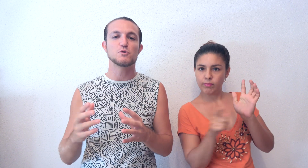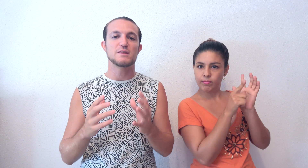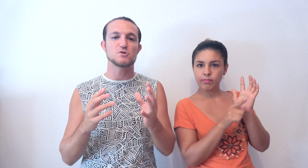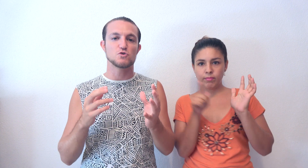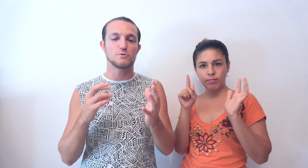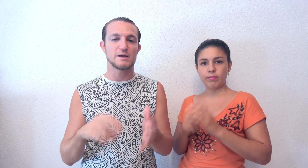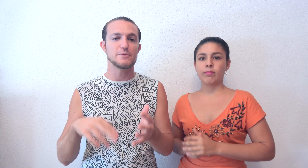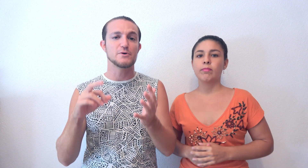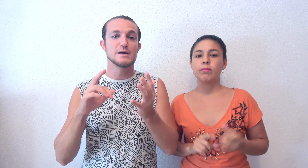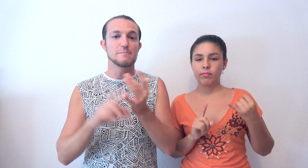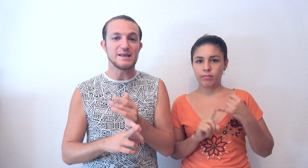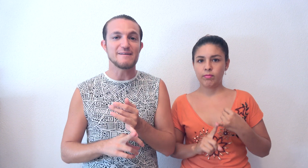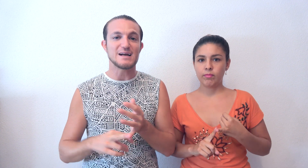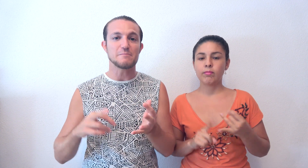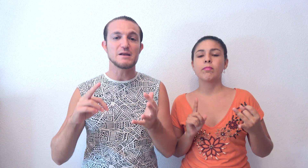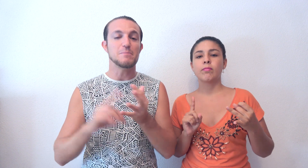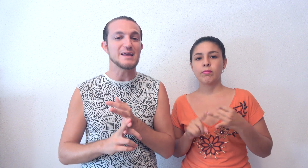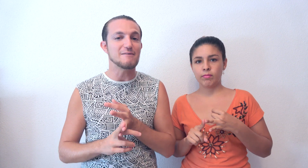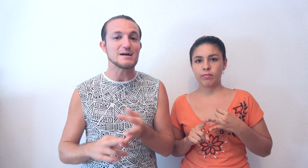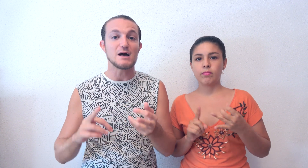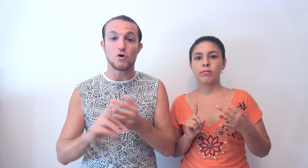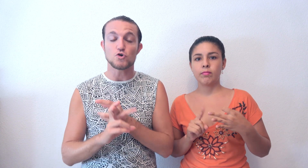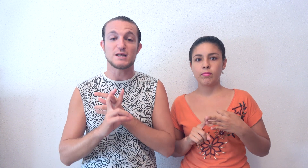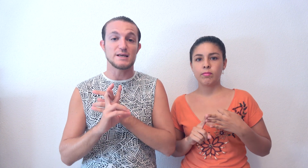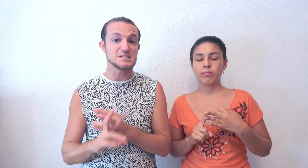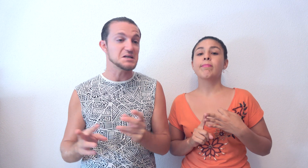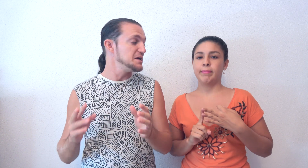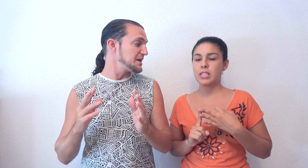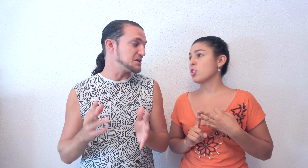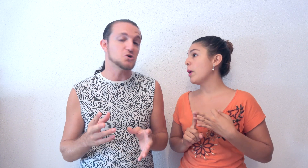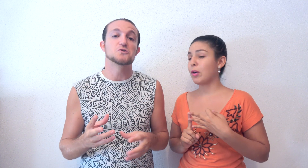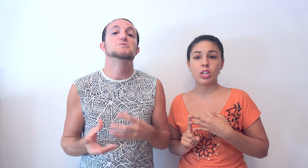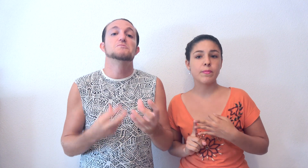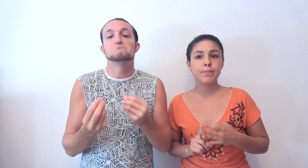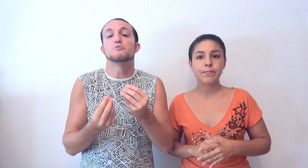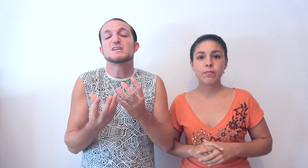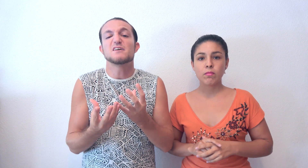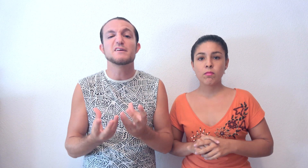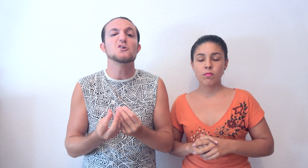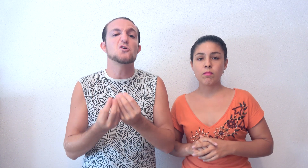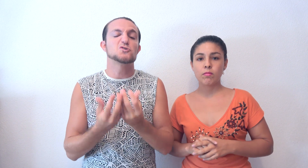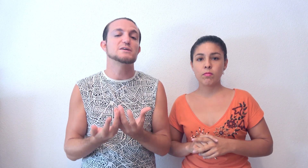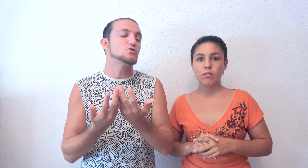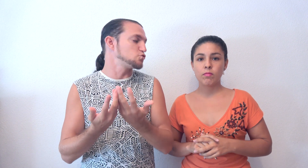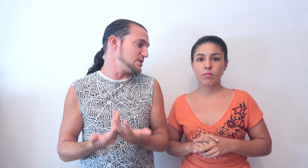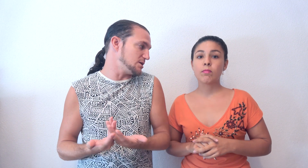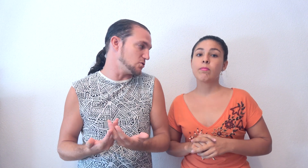municipios como por ejemplo Playa del Carmen, Playa Blanca o Costa Teguise, que son, por así decirlo, los centros turísticos.